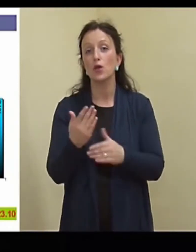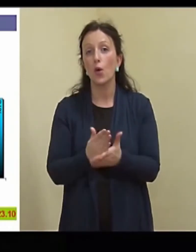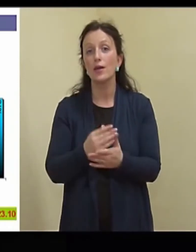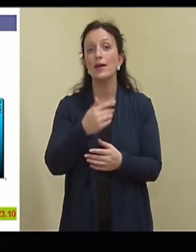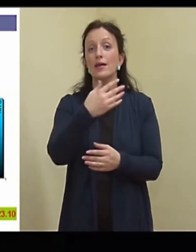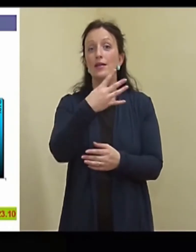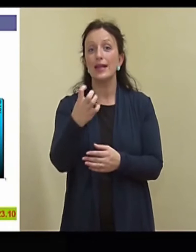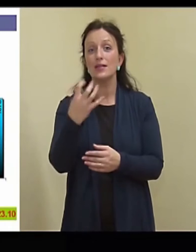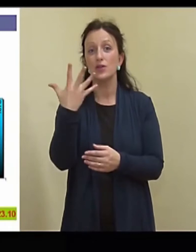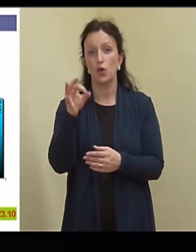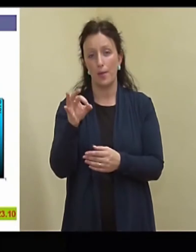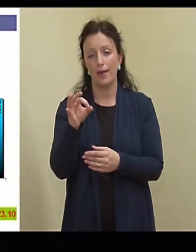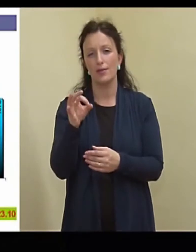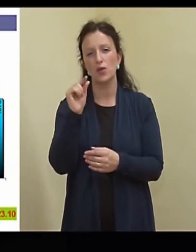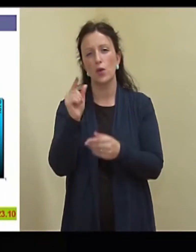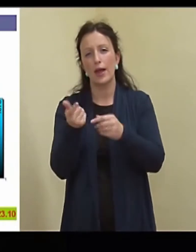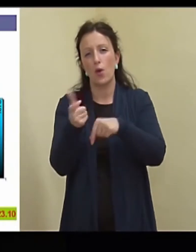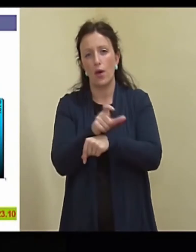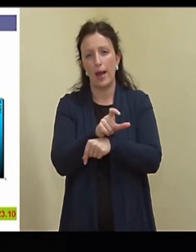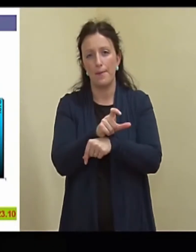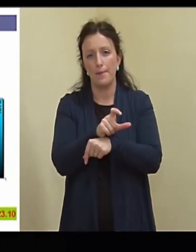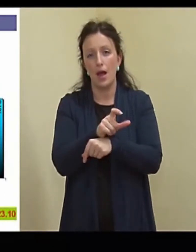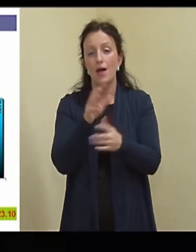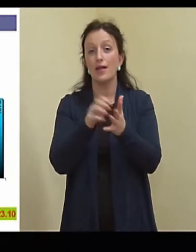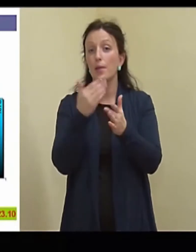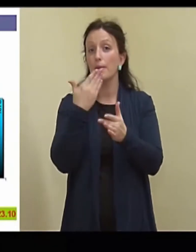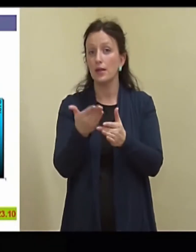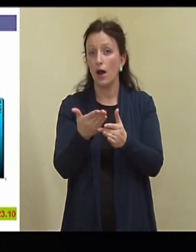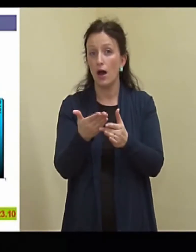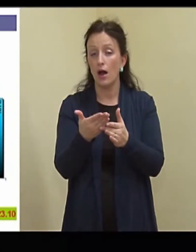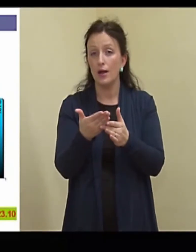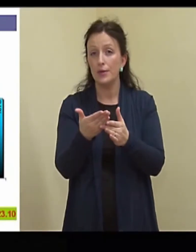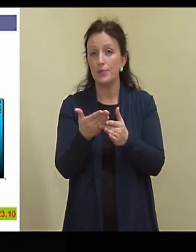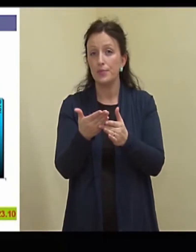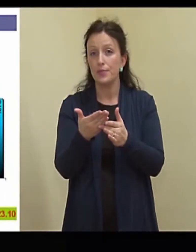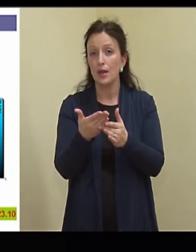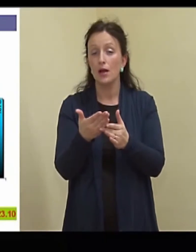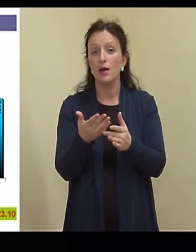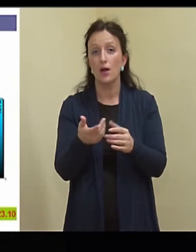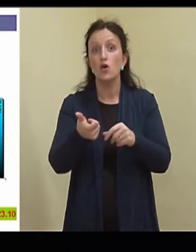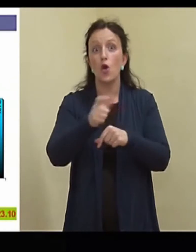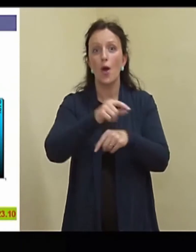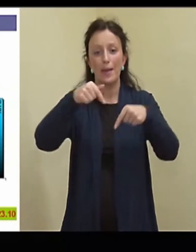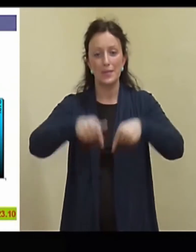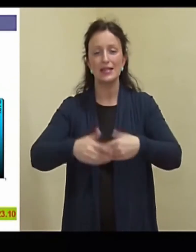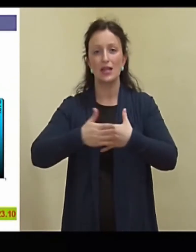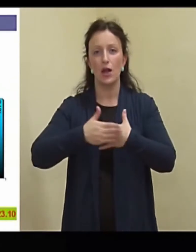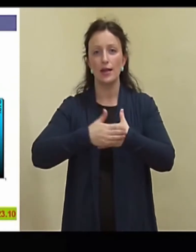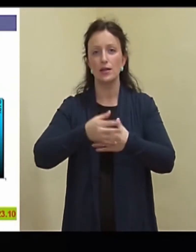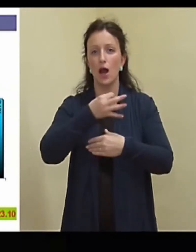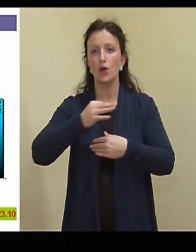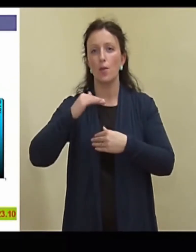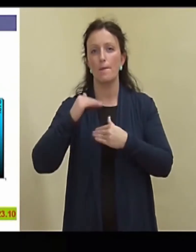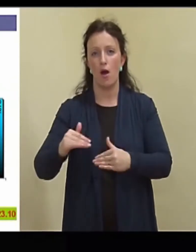ja natuke peale. See tähendab seda, et suurem osa sellest numbrist toimub siin Tallinnas ja